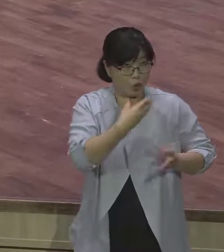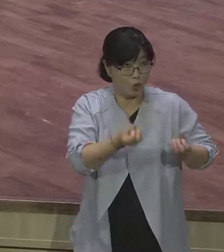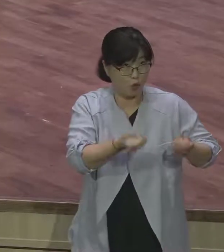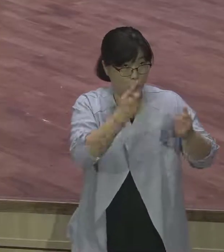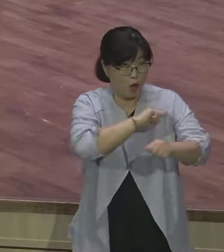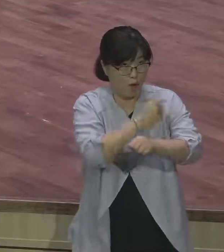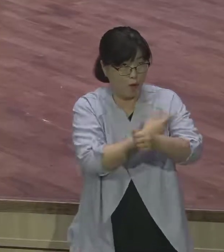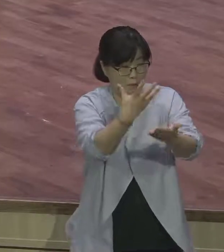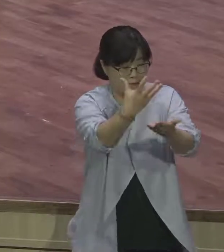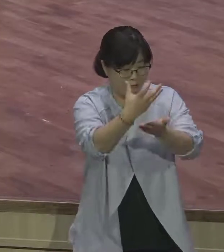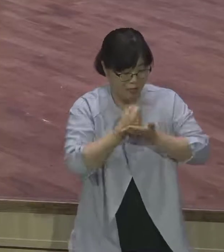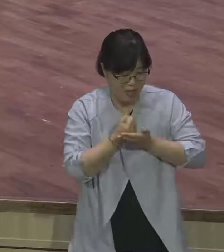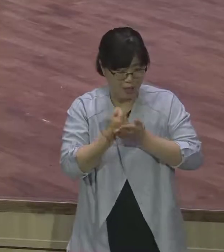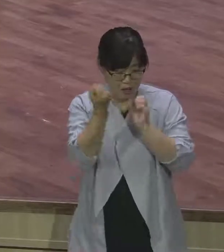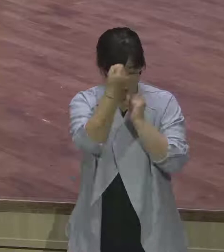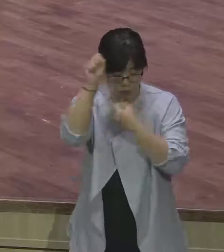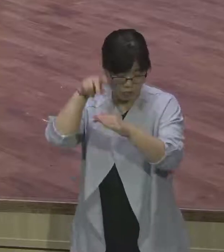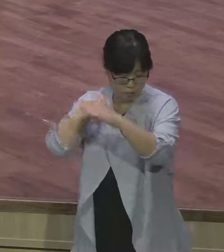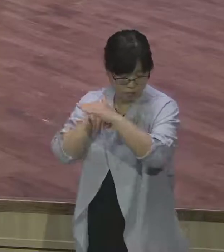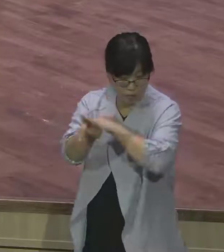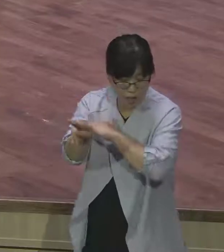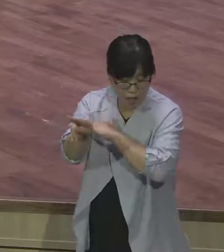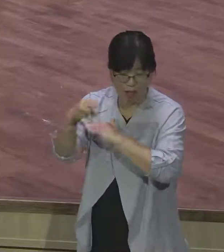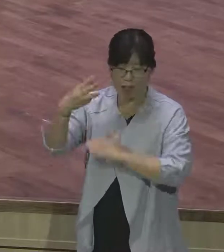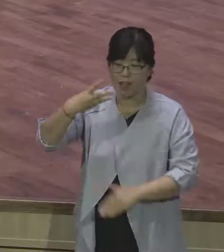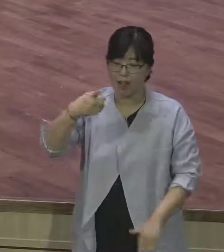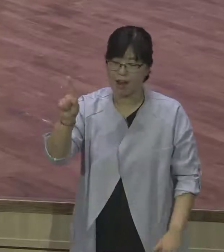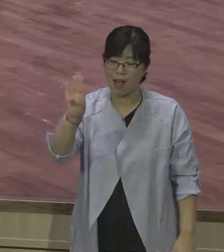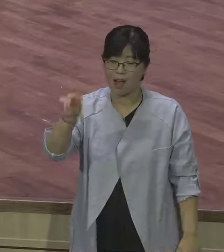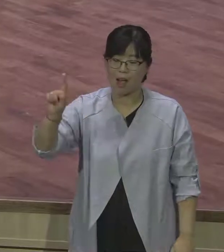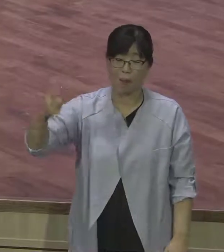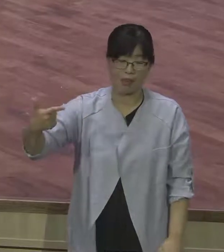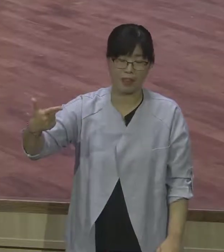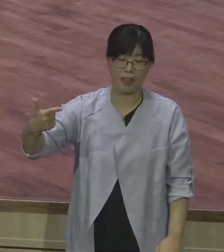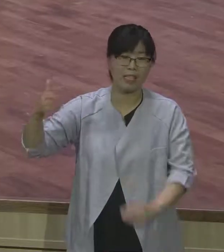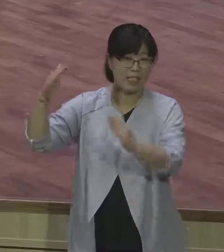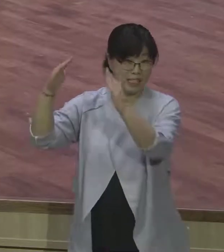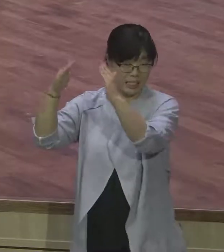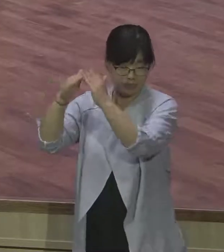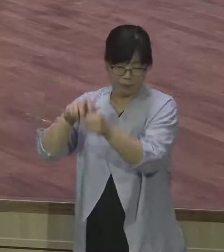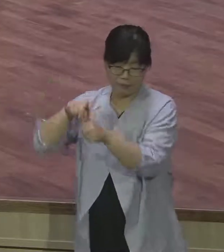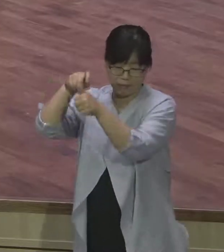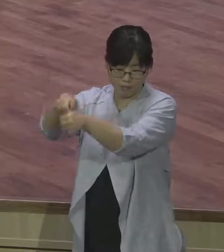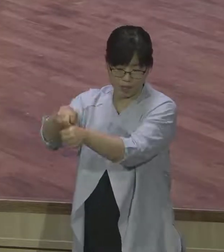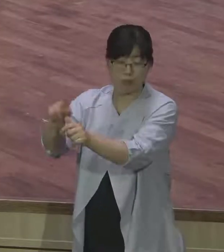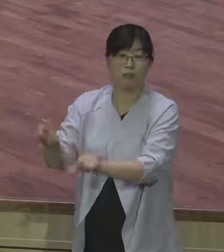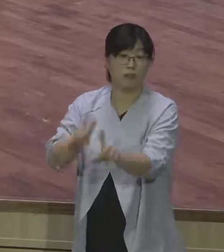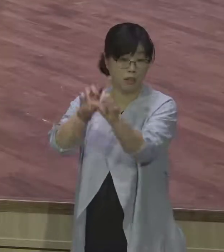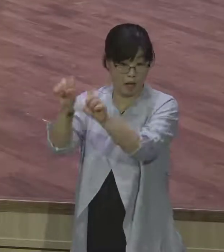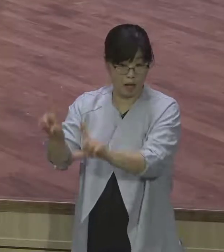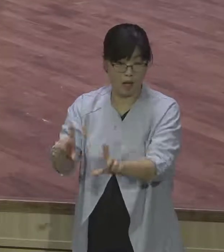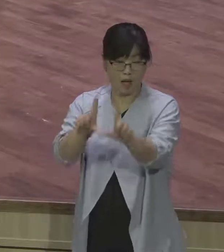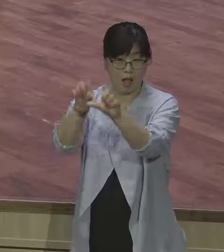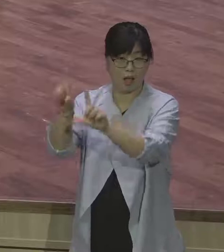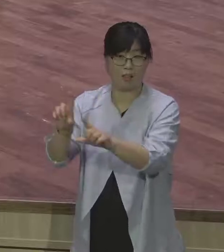집으로 향해서 떠납니다. 그러나 하나님은 이 거짓말했든